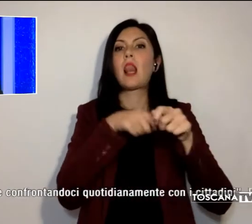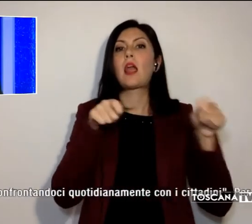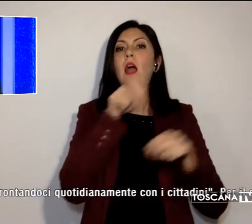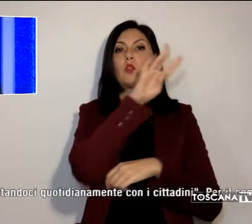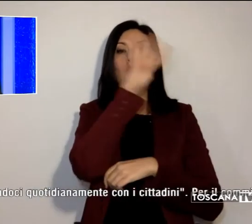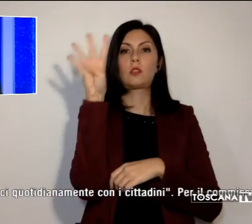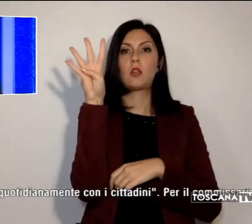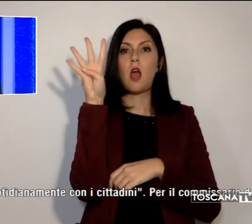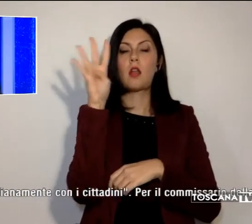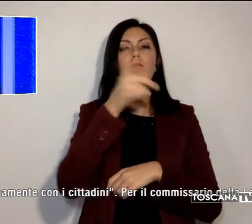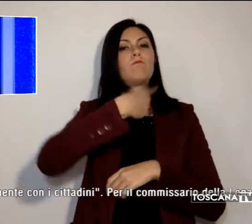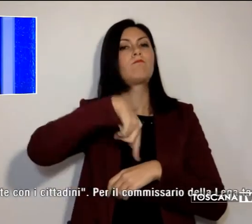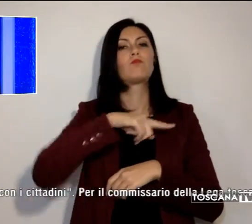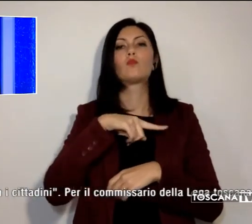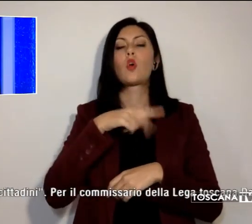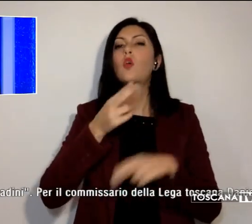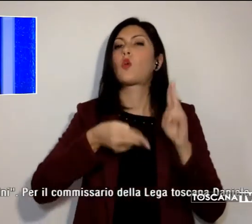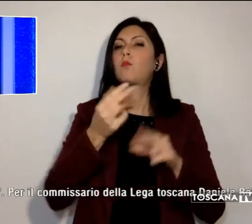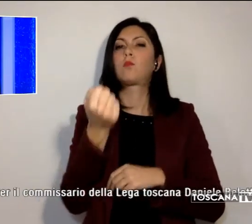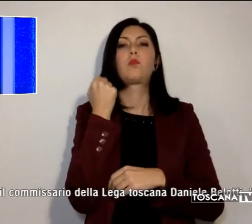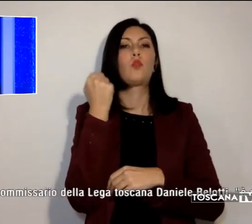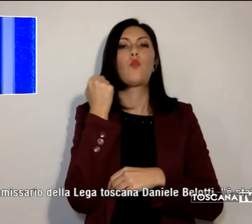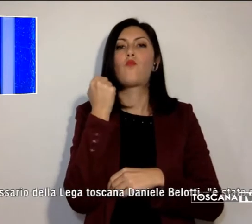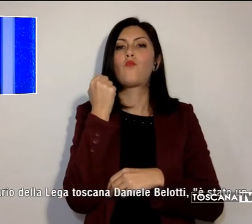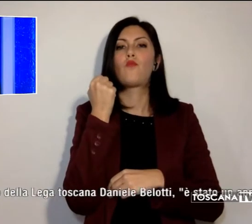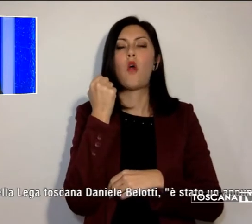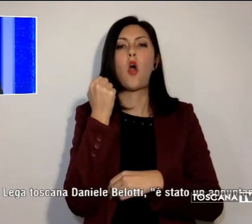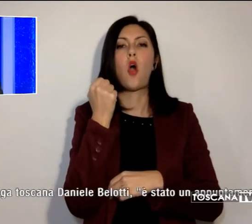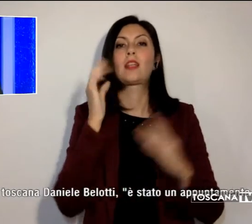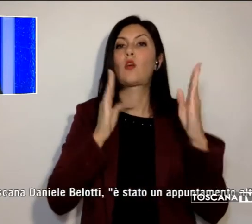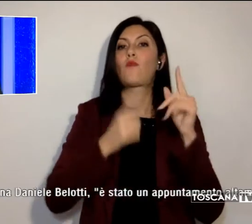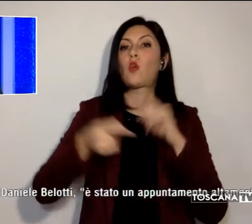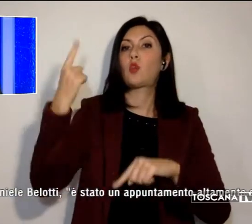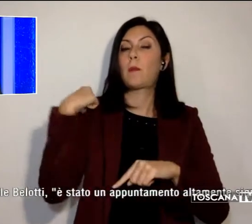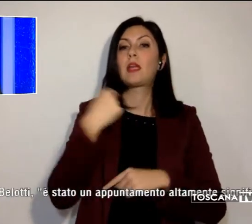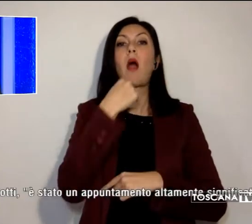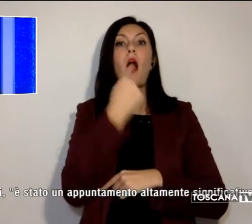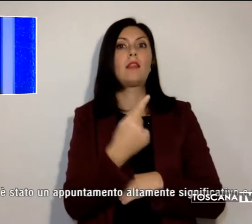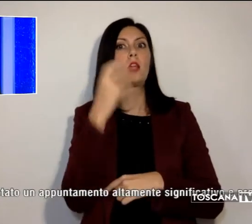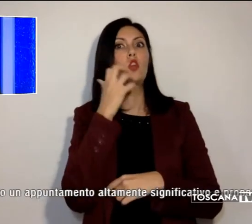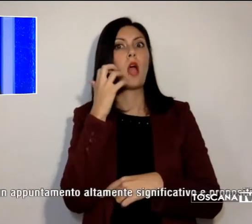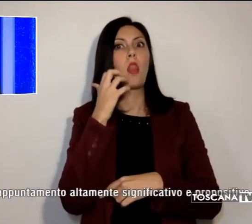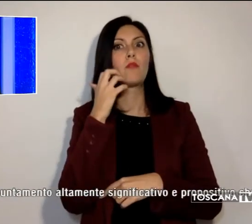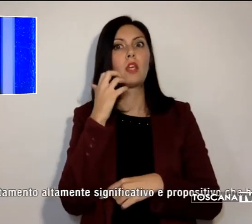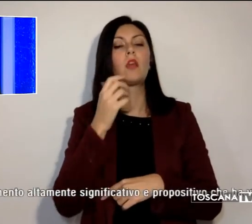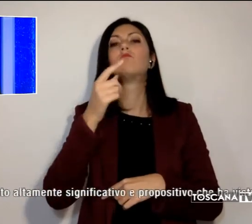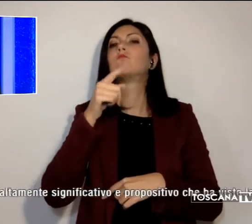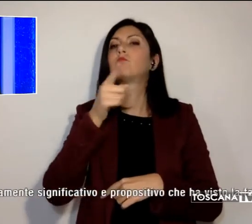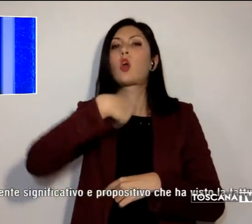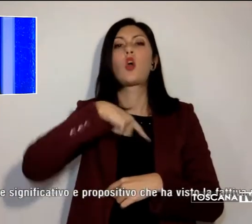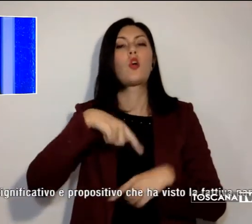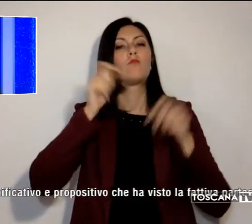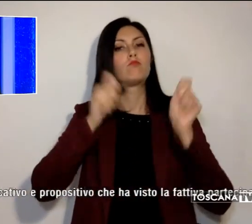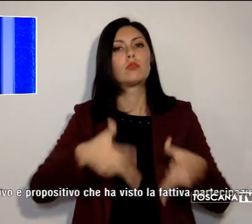più forti e determinati di prima, ha detto Salvini, e ripartiremo con ancora più entusiasmo,